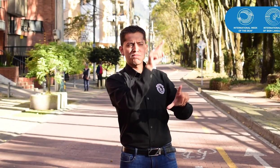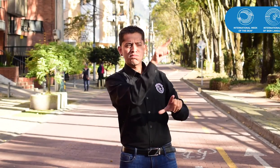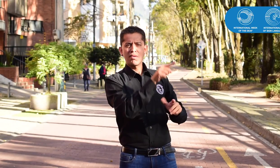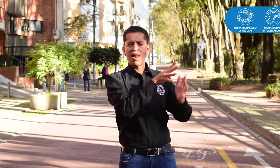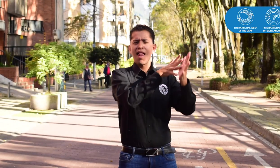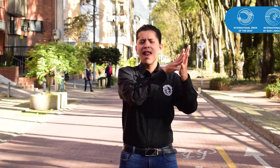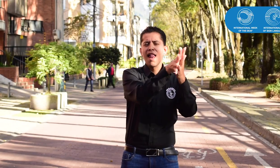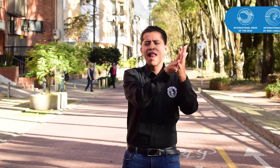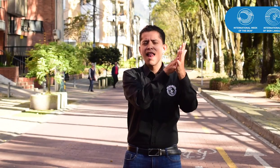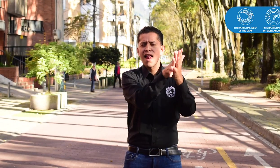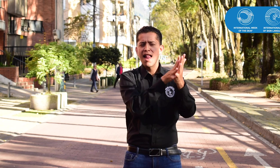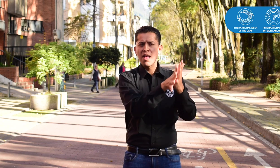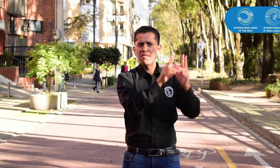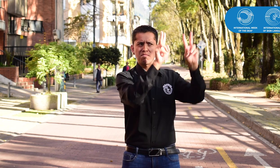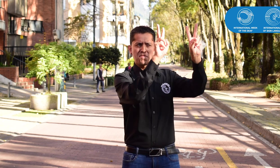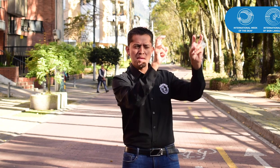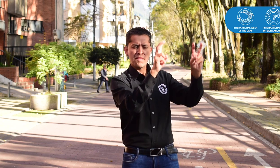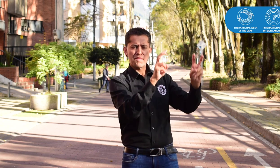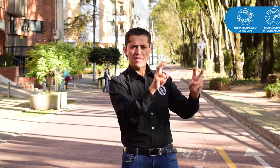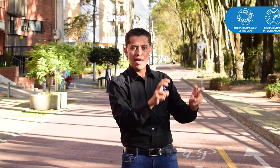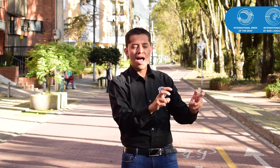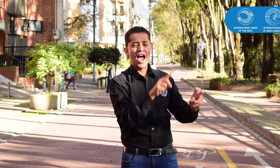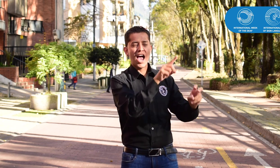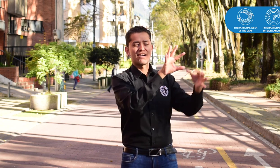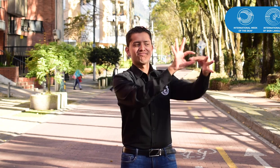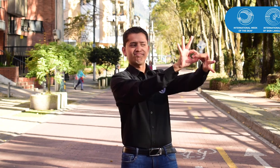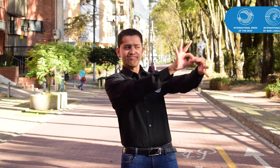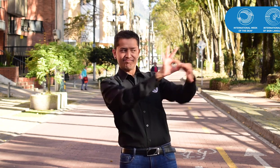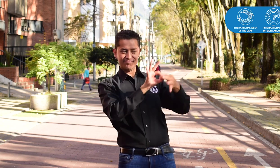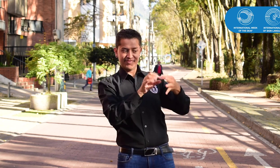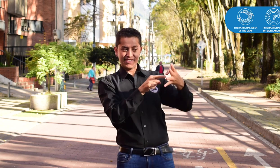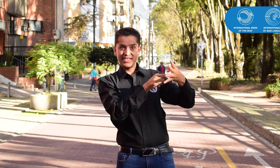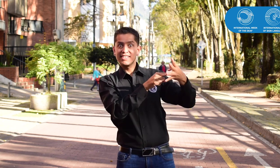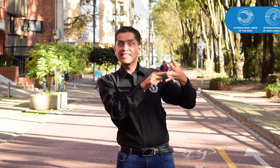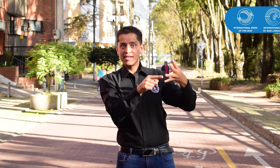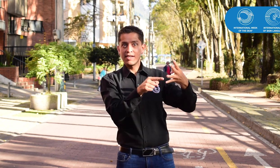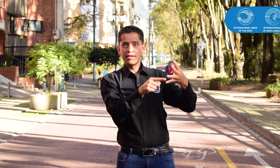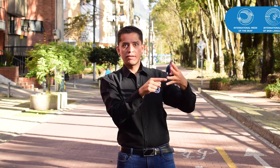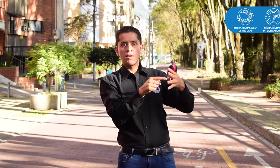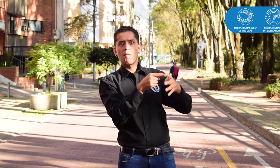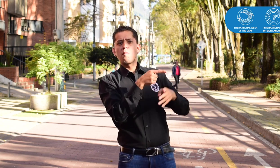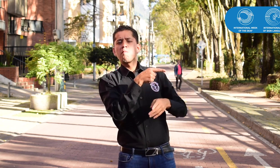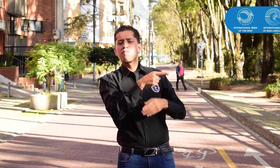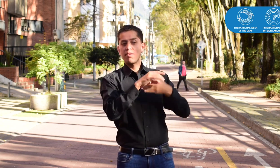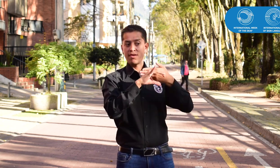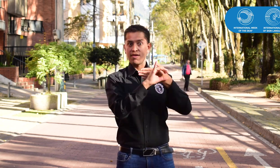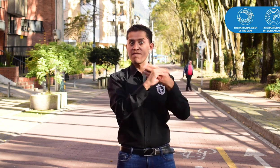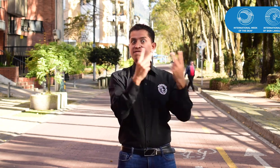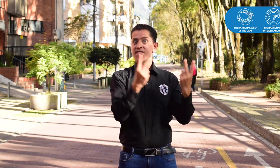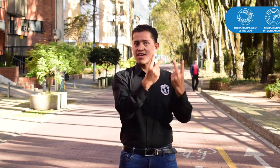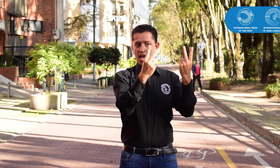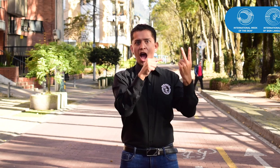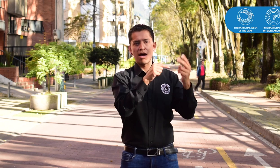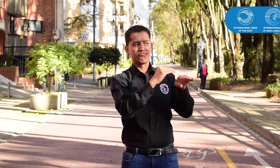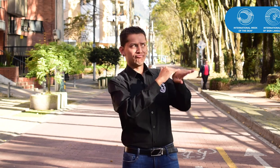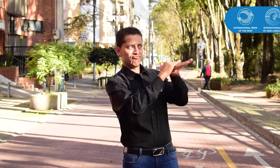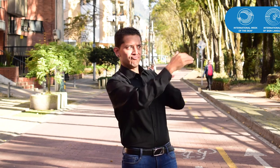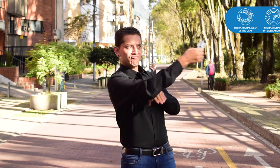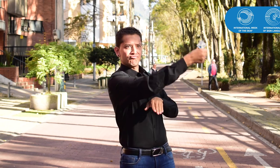diferentes temas de esta semana. En línea de estos, durante la tercera semana, estaremos con los invitados dialogando en torno a estos temas.